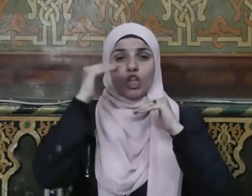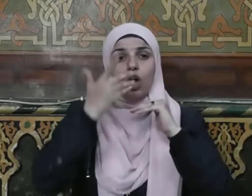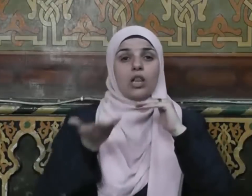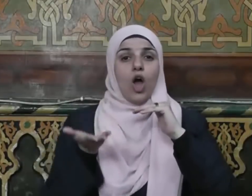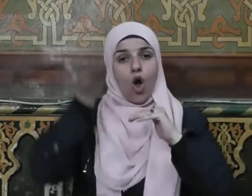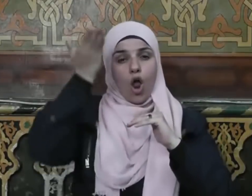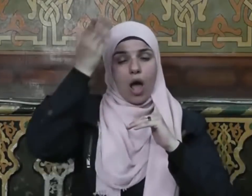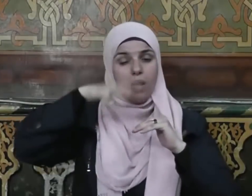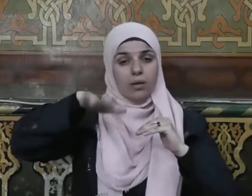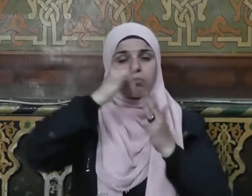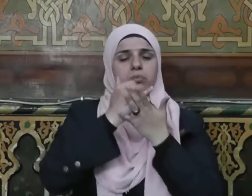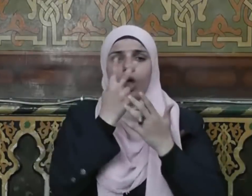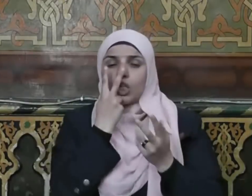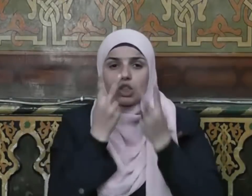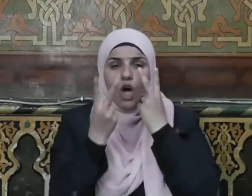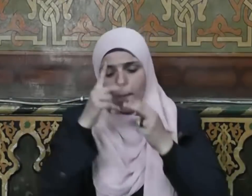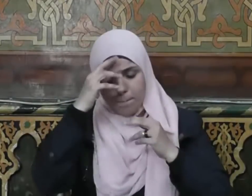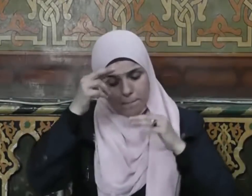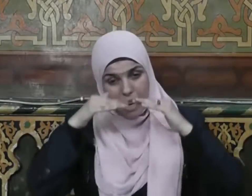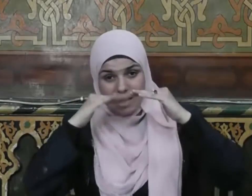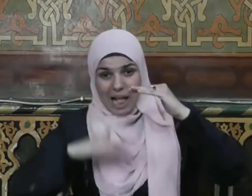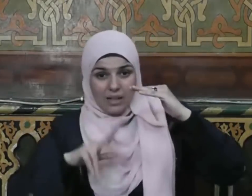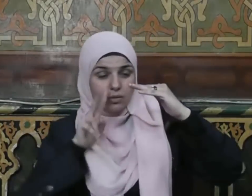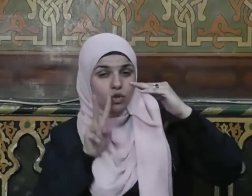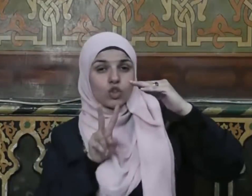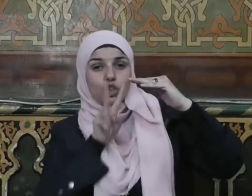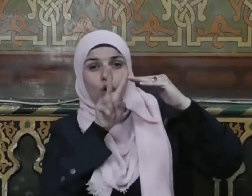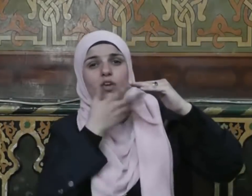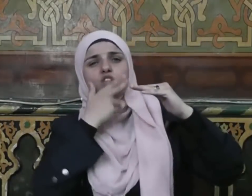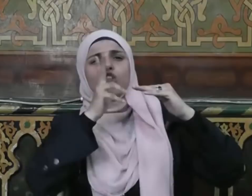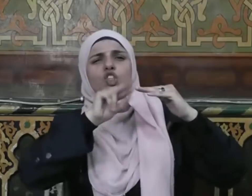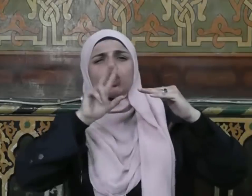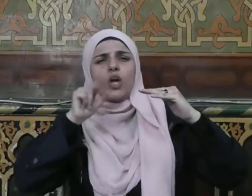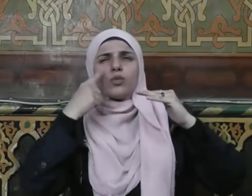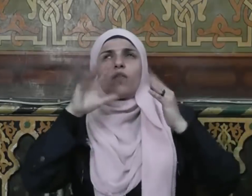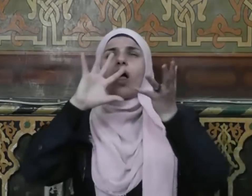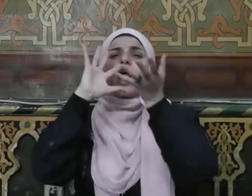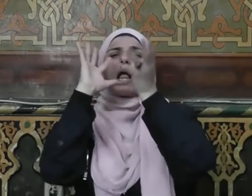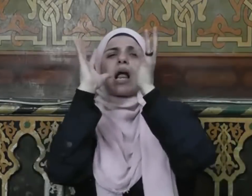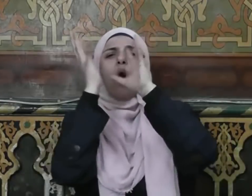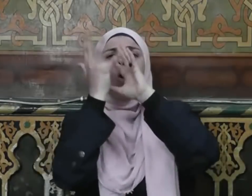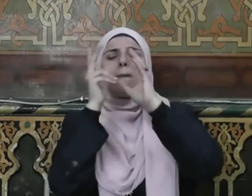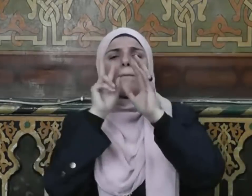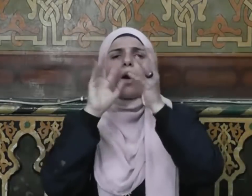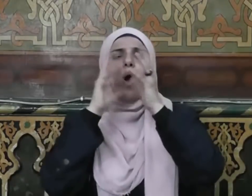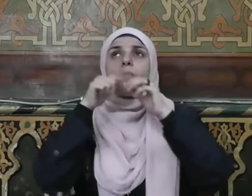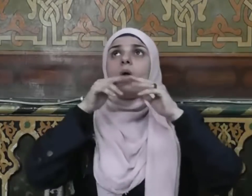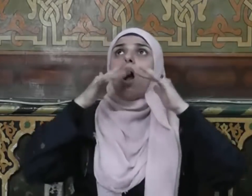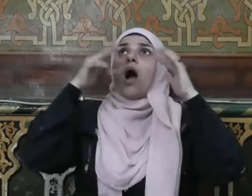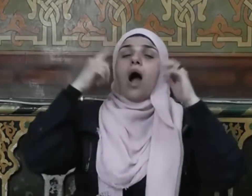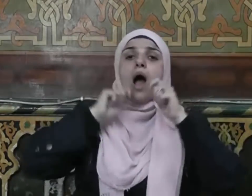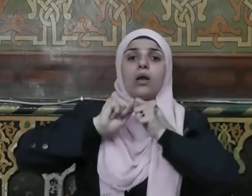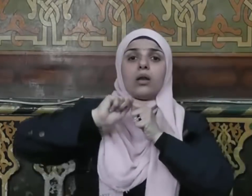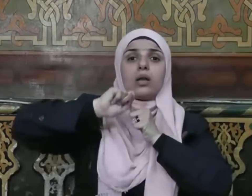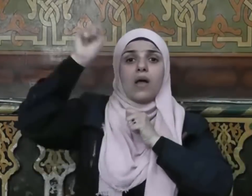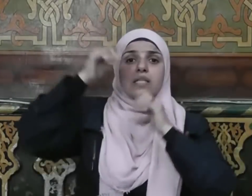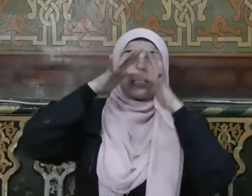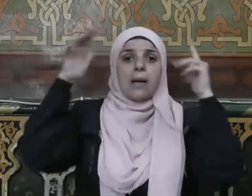العلا يراهم من أسفل منهم كما يرى الكوكب الطالع في الأفق من آفاق